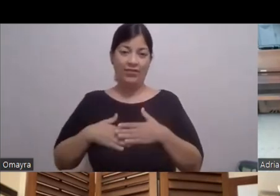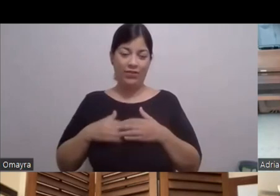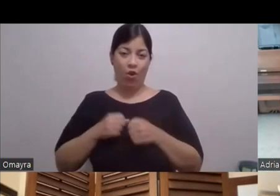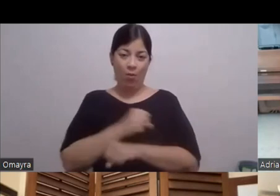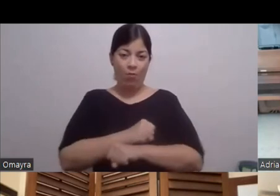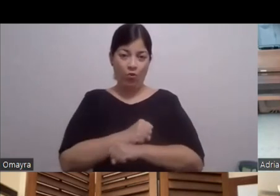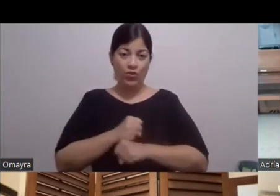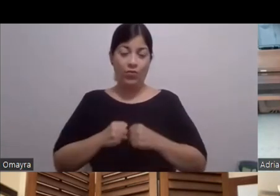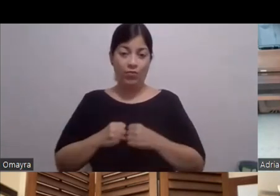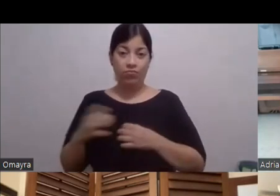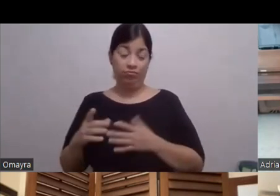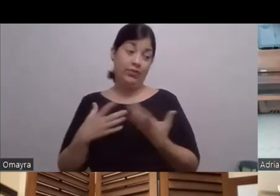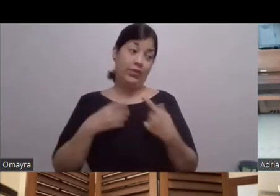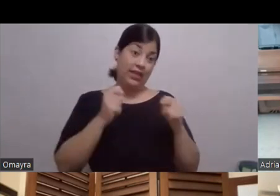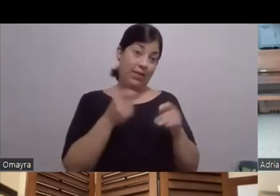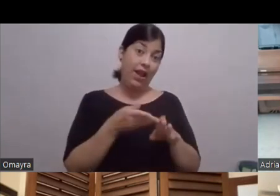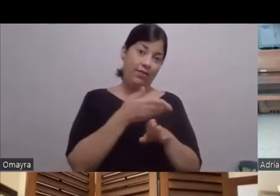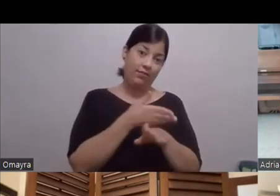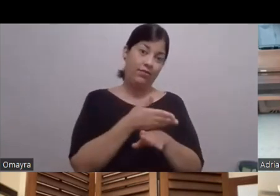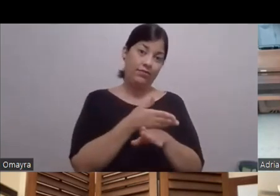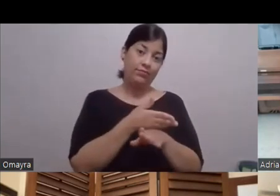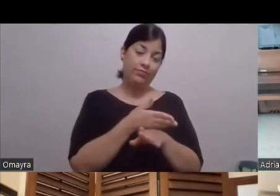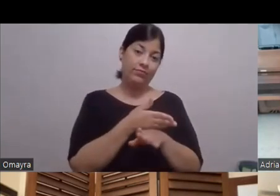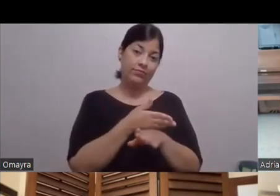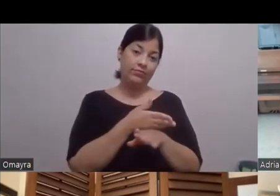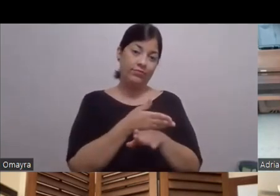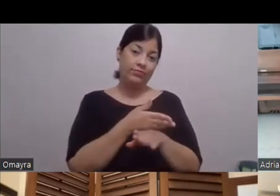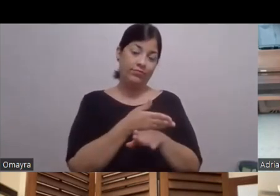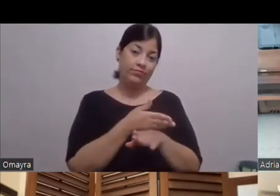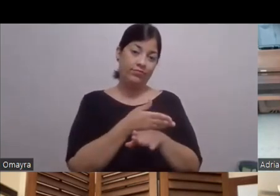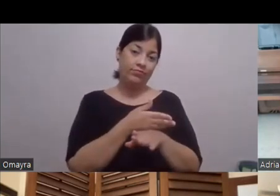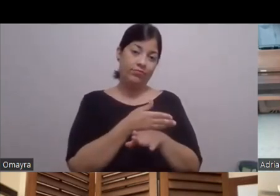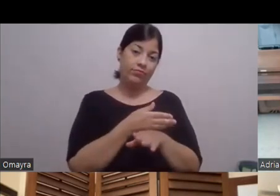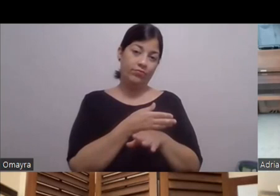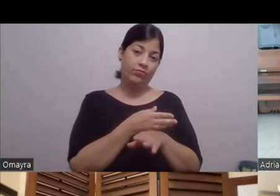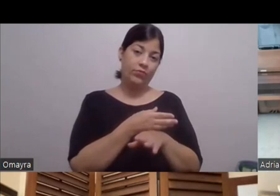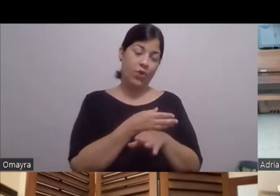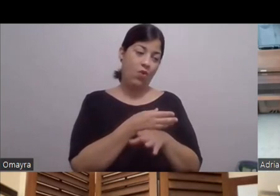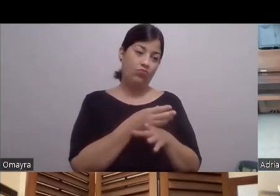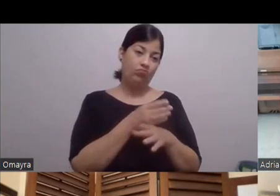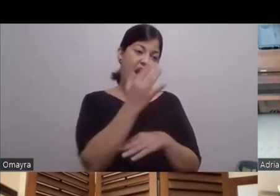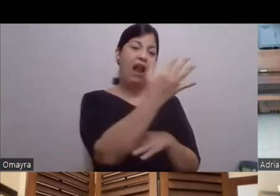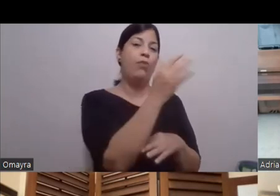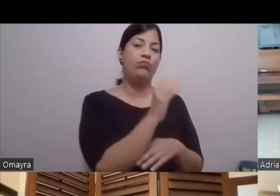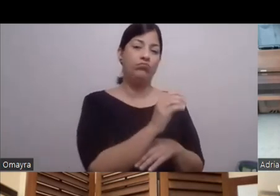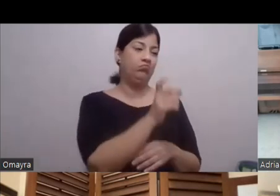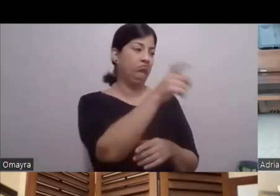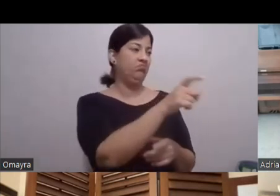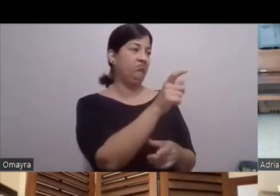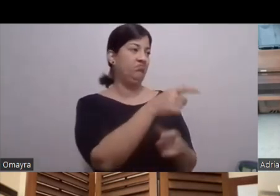se probaban Primero Este En un Para decir En un árbol Pan Lo ponían Pan Ves que Así va a explotar No es tanto lo